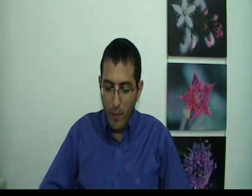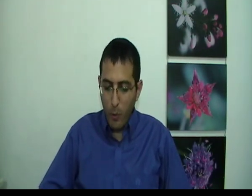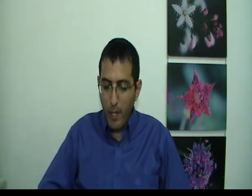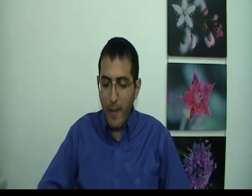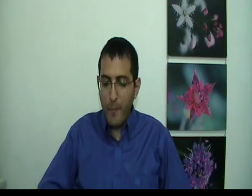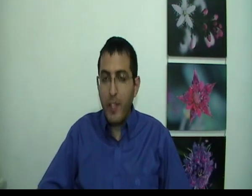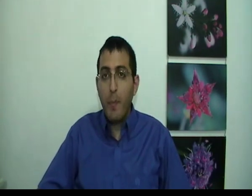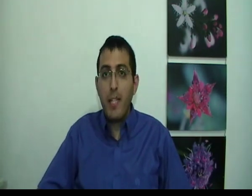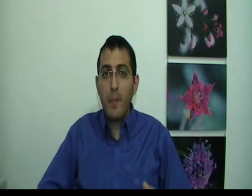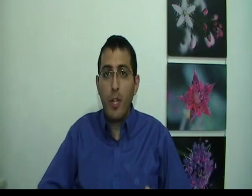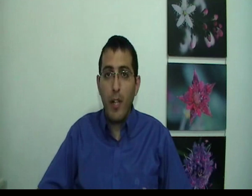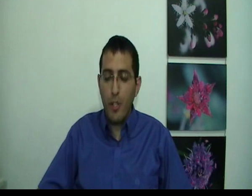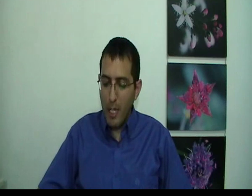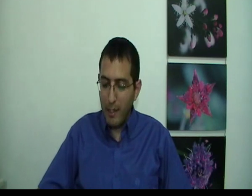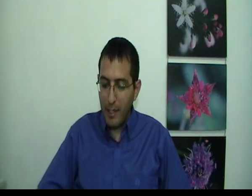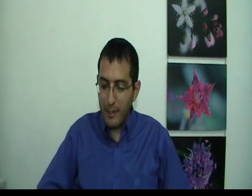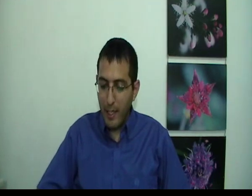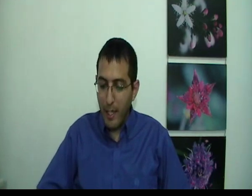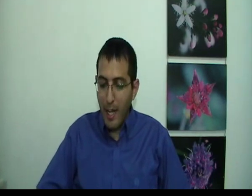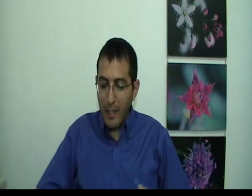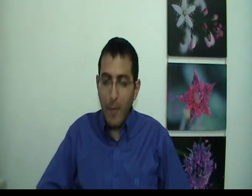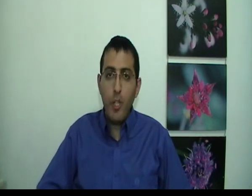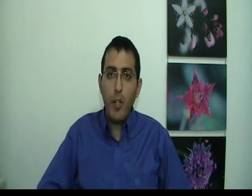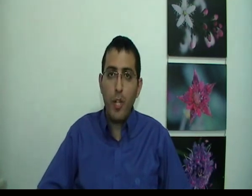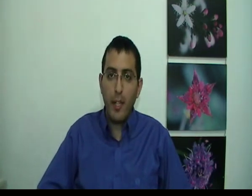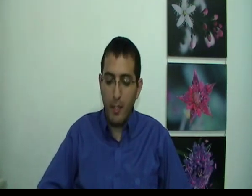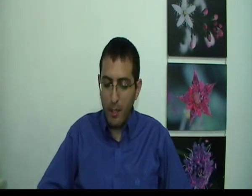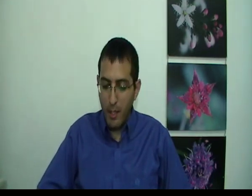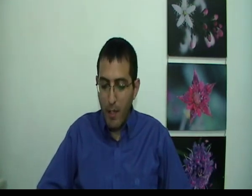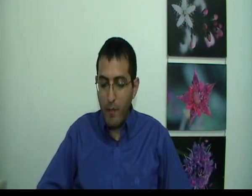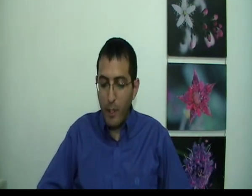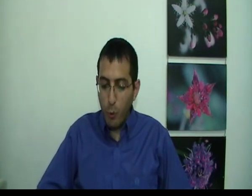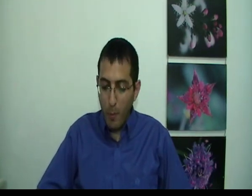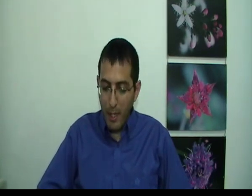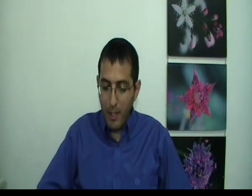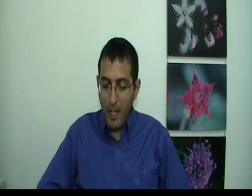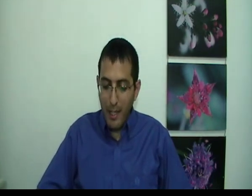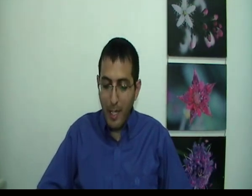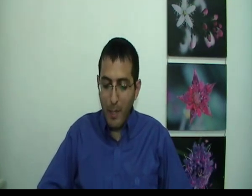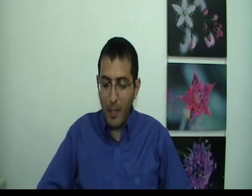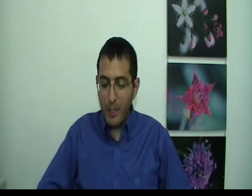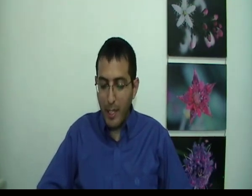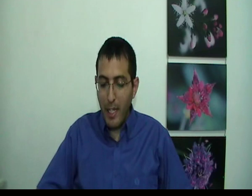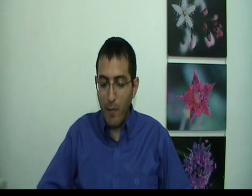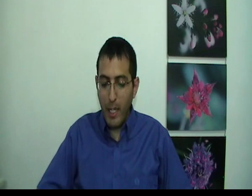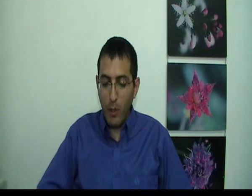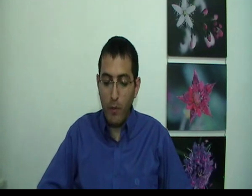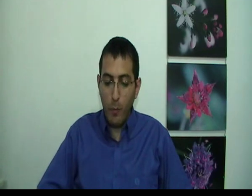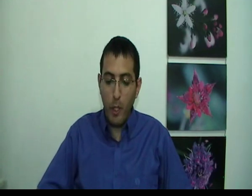וכו' ובעצם השאלה שמשאלתי כאן זה אדם שישן ולדוגמה אדם אחר מתגלה לב בחלום ואומר לו